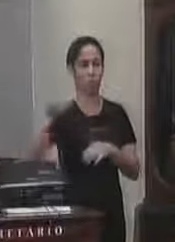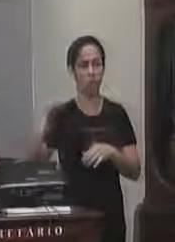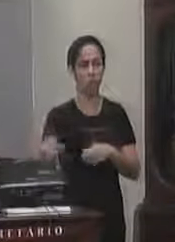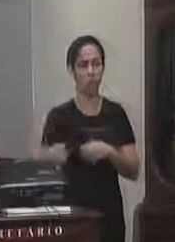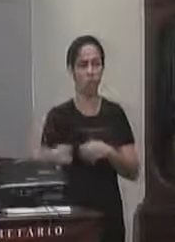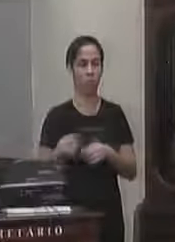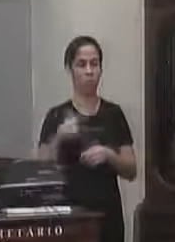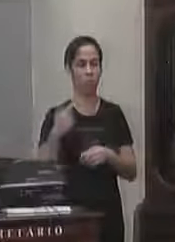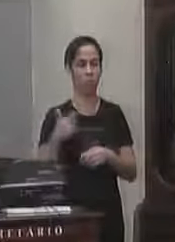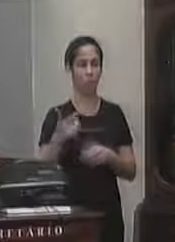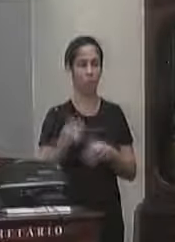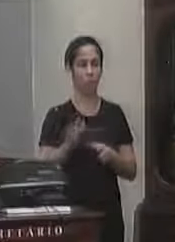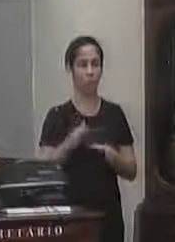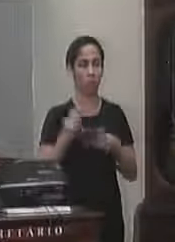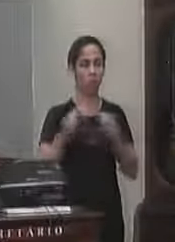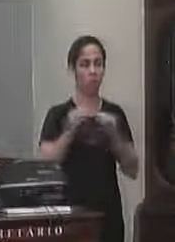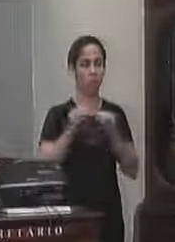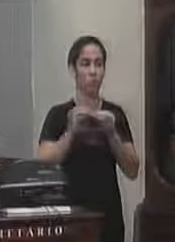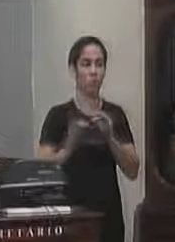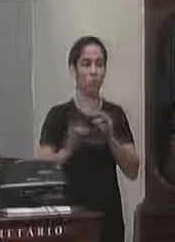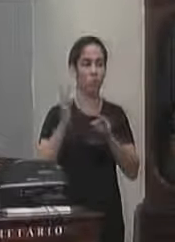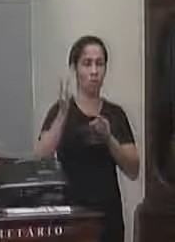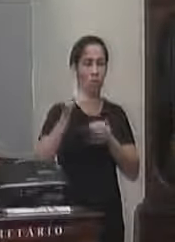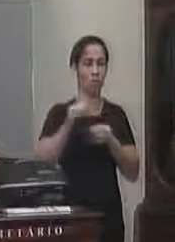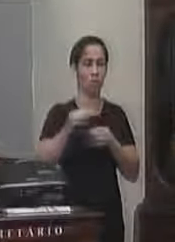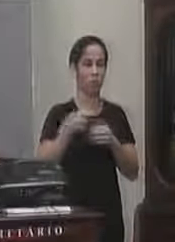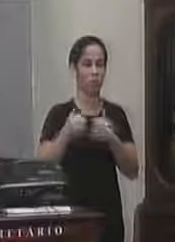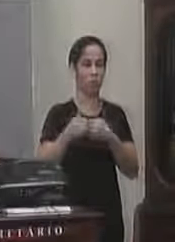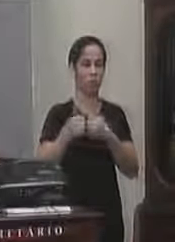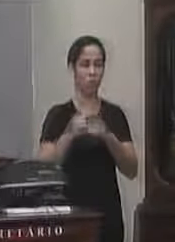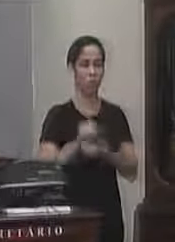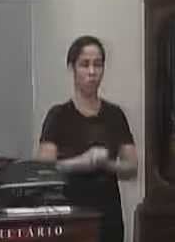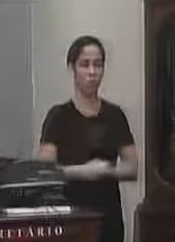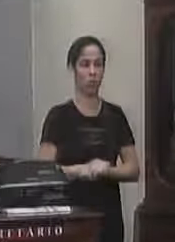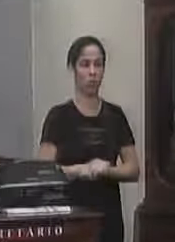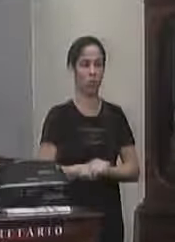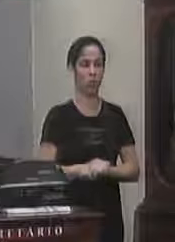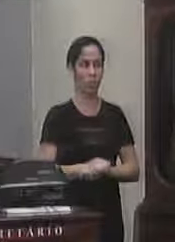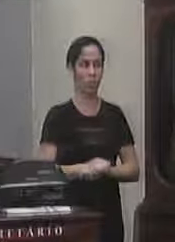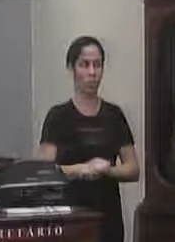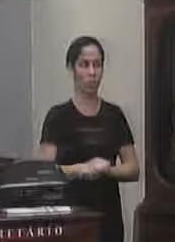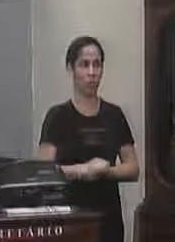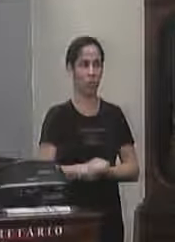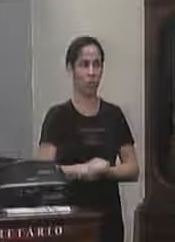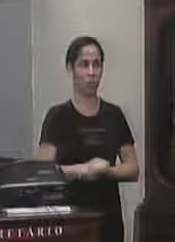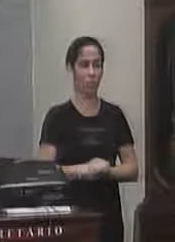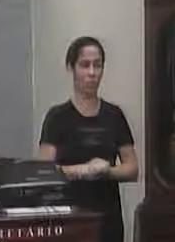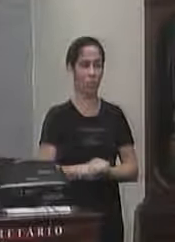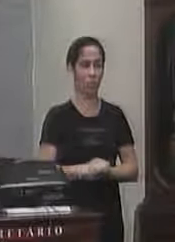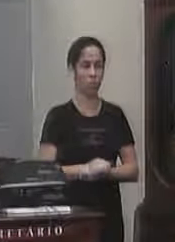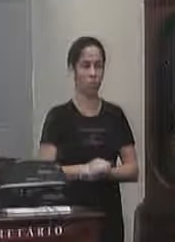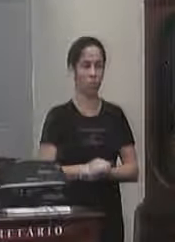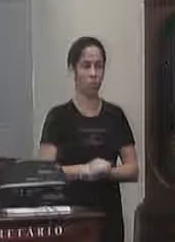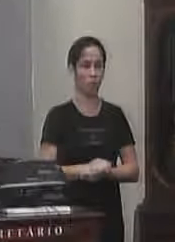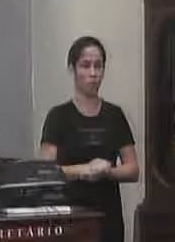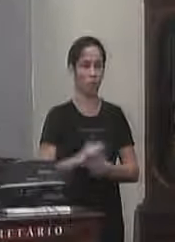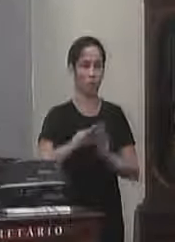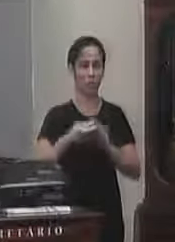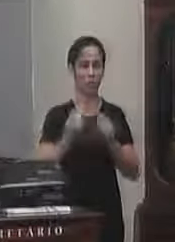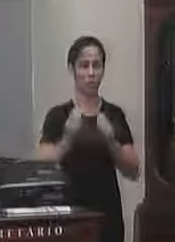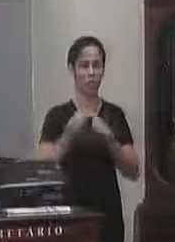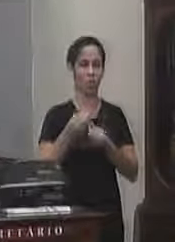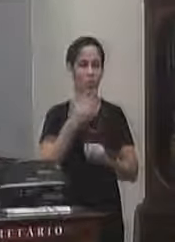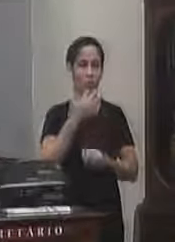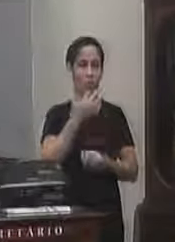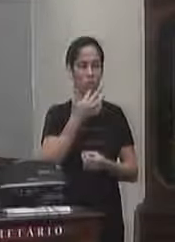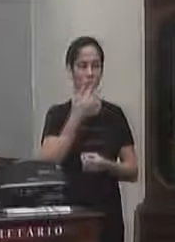se não tiver se já tem a possibilidade de ter um ônibus para eles estarem indo estudar porque me parece que